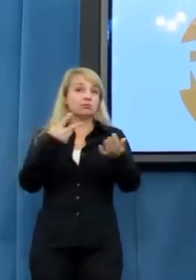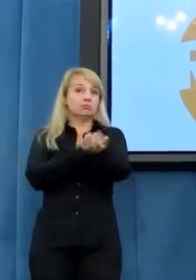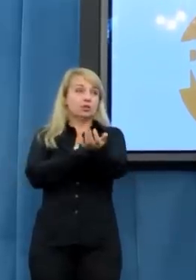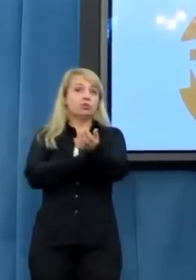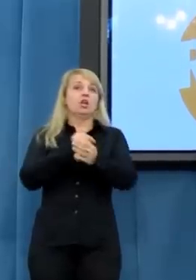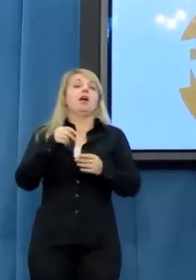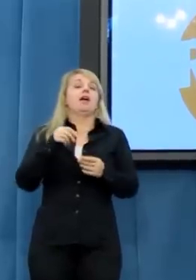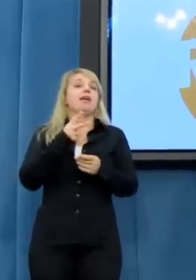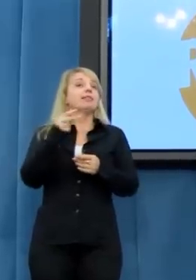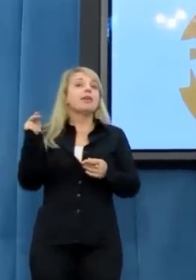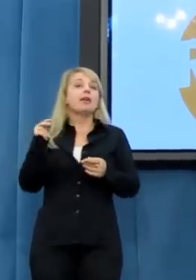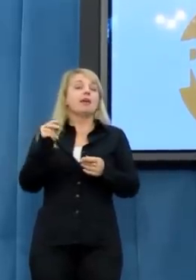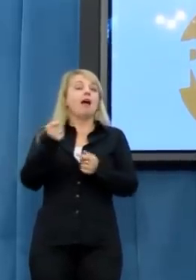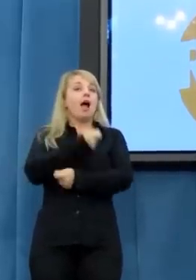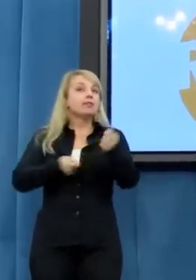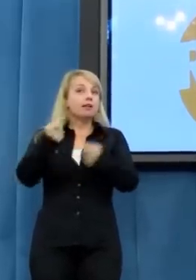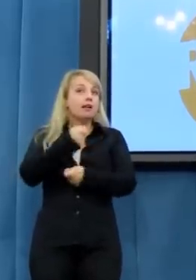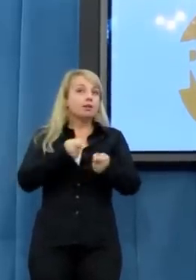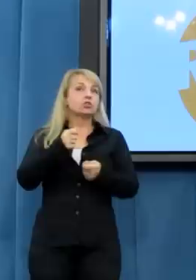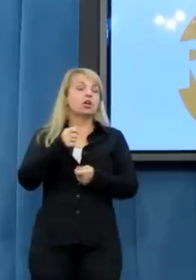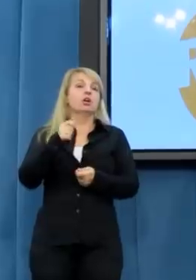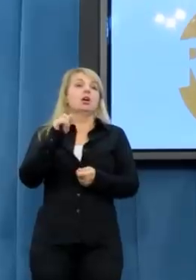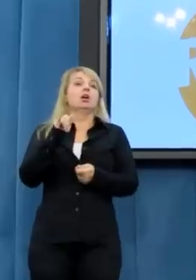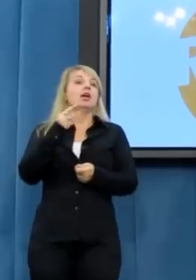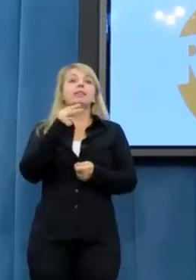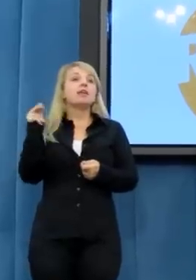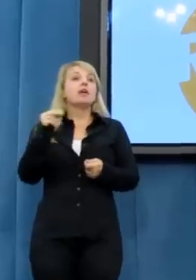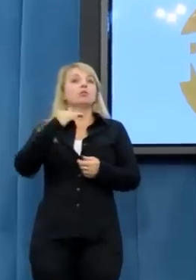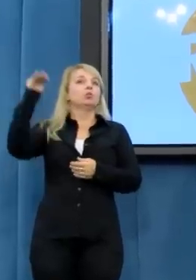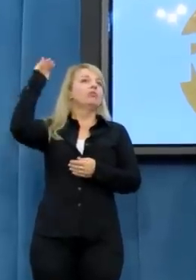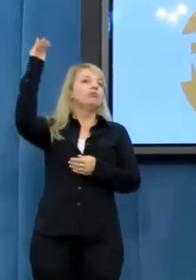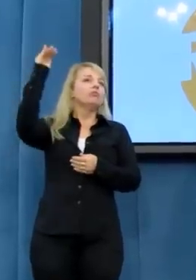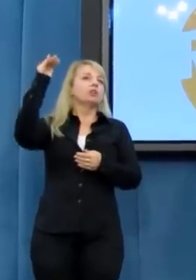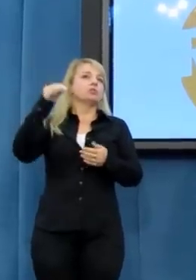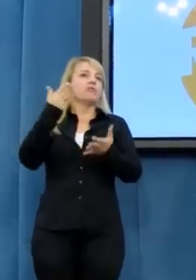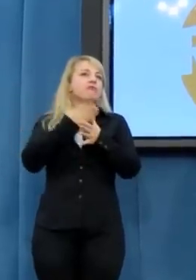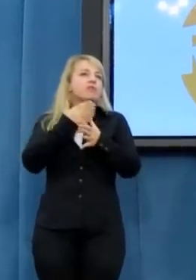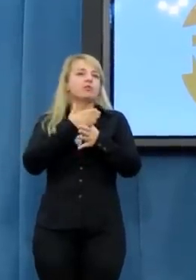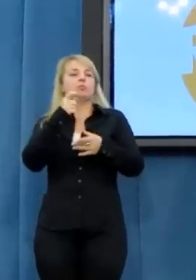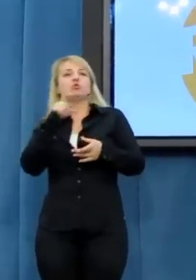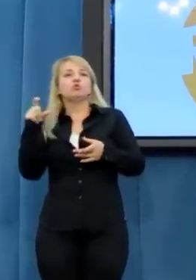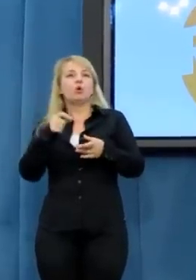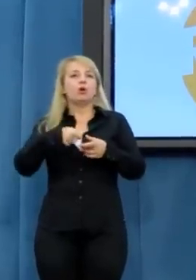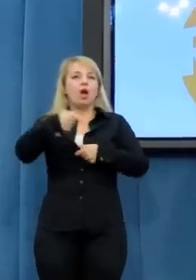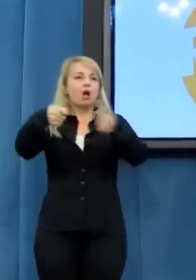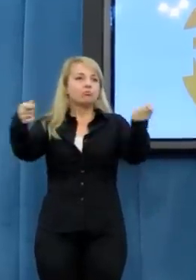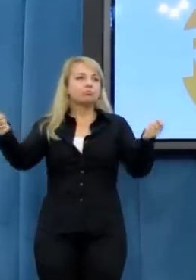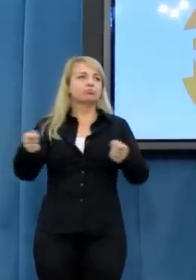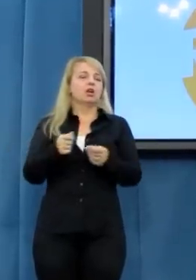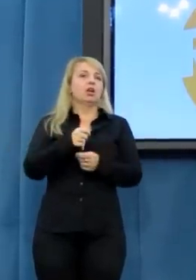a więc nie wielcy gilezy narkotykowi, tylko